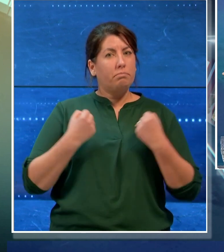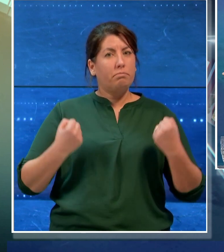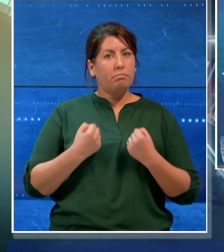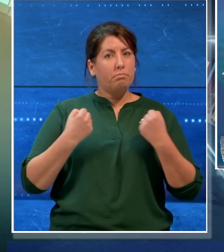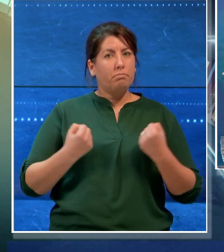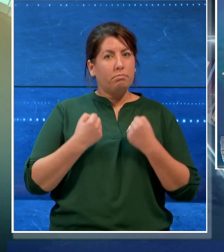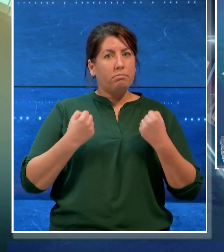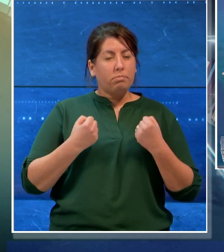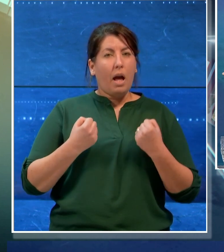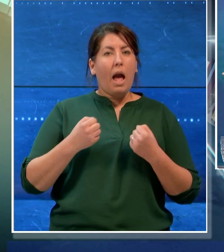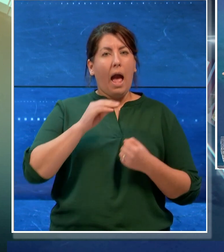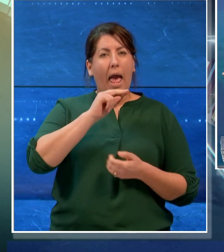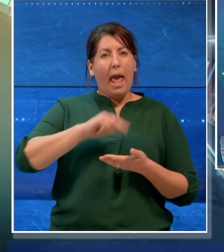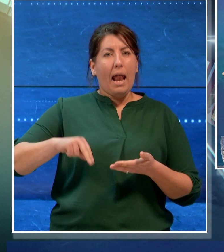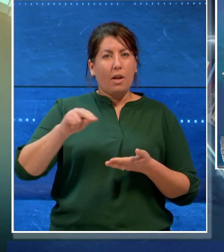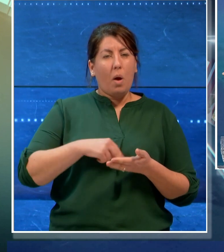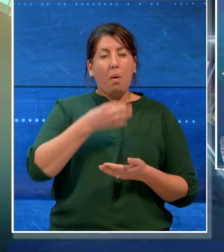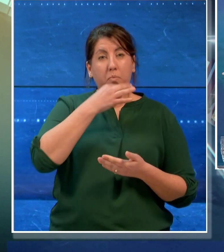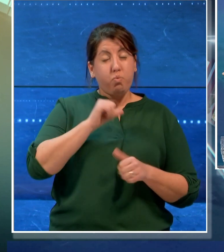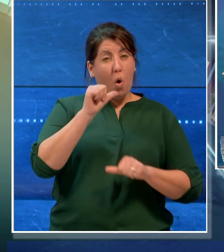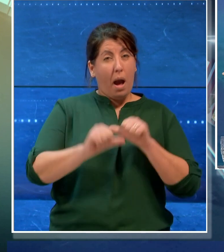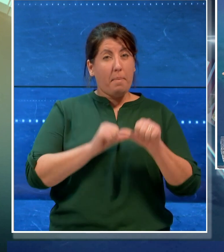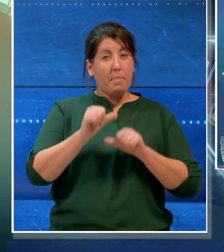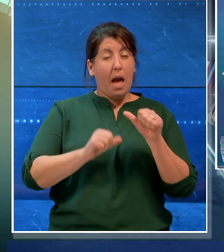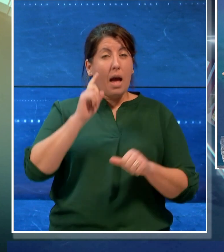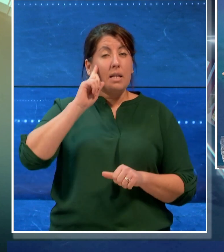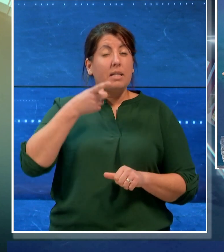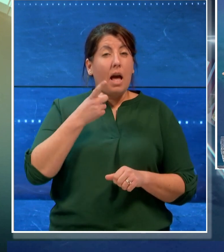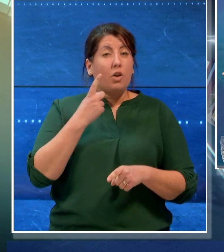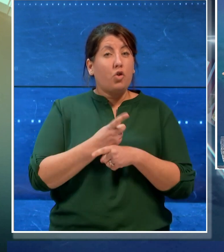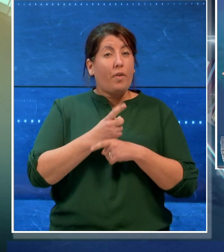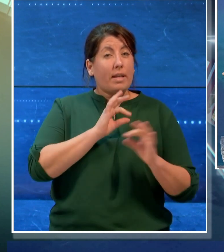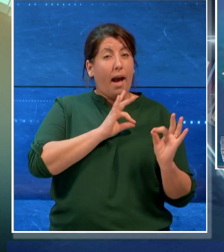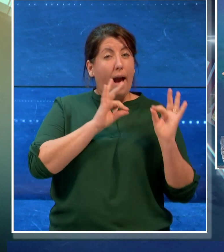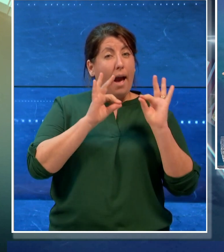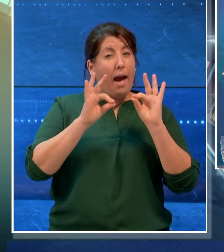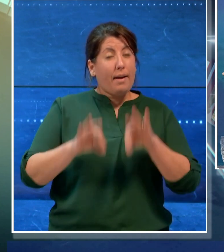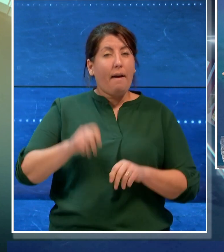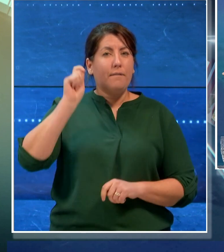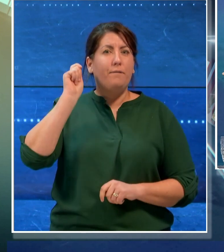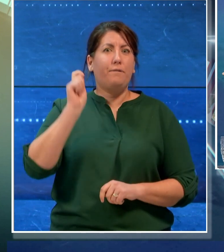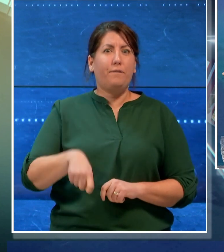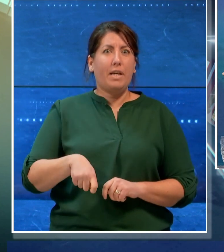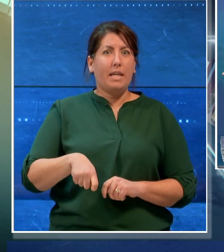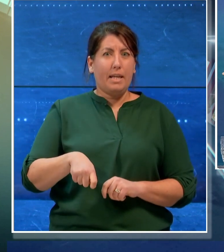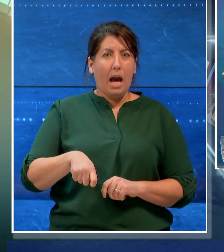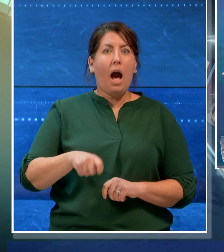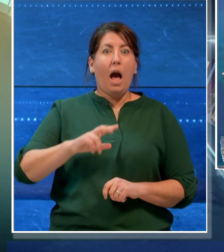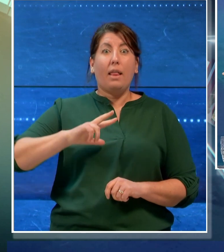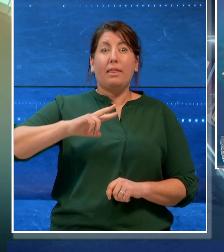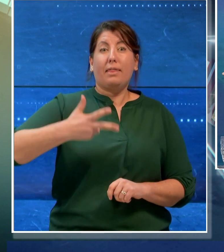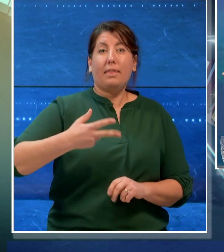potrebbe cambiare traiettoria se dovesse arrivare il via libera al terzo